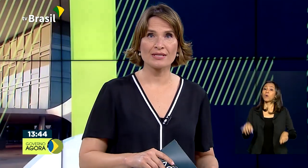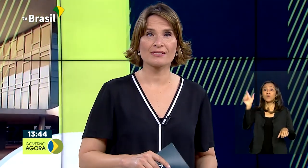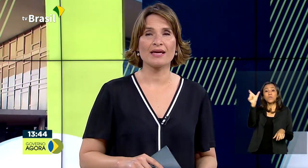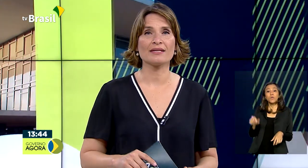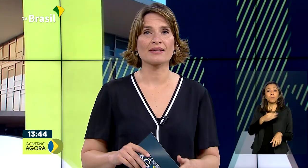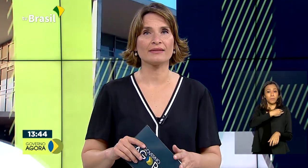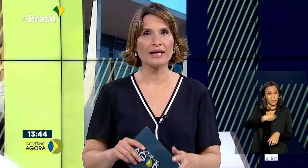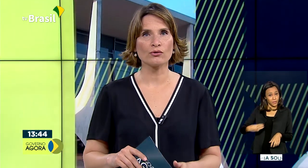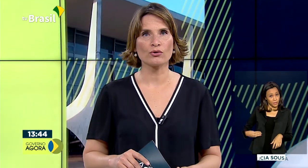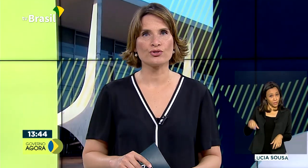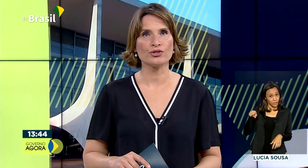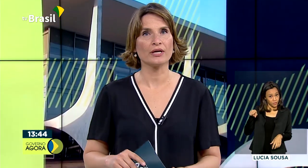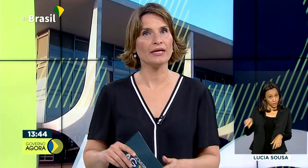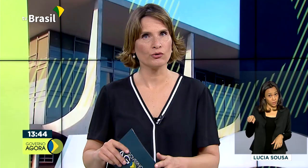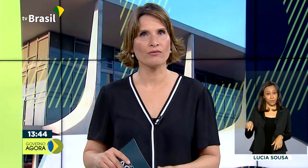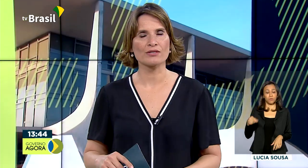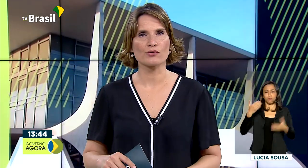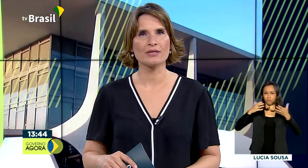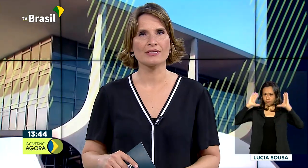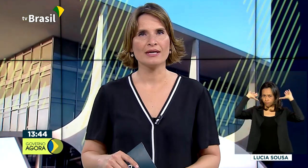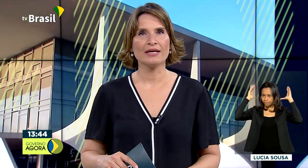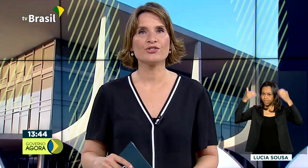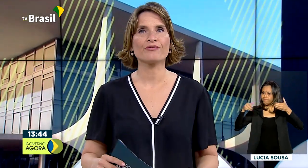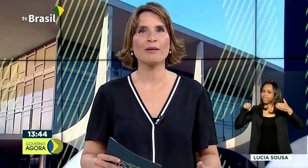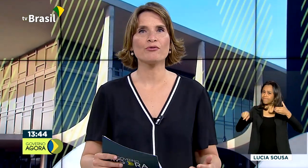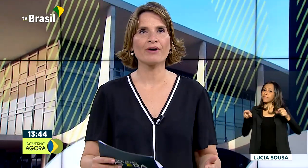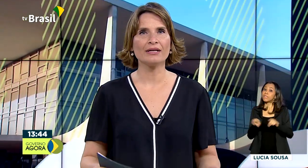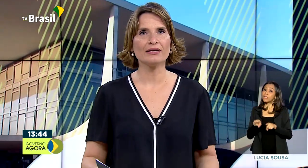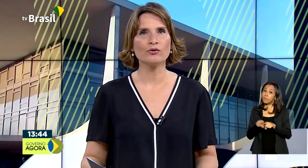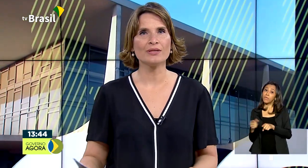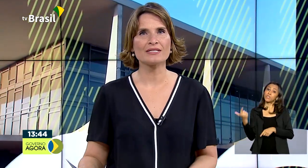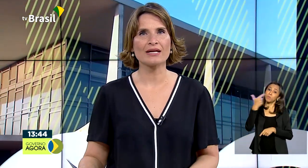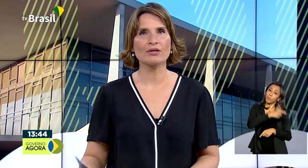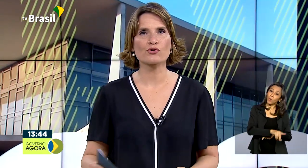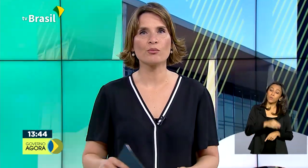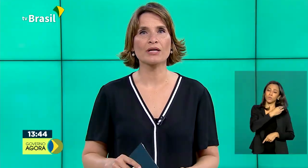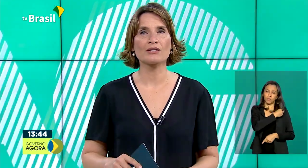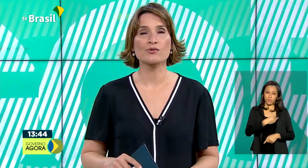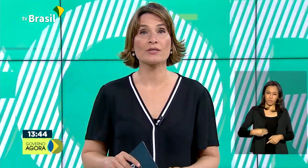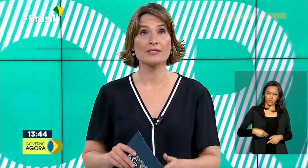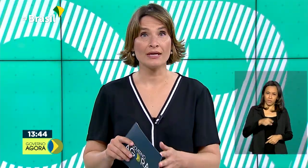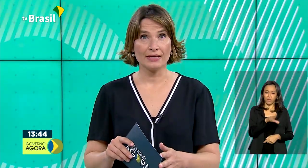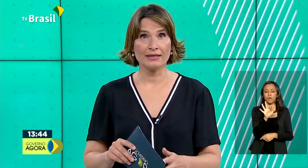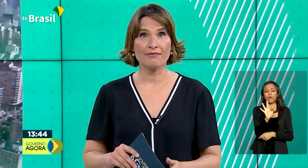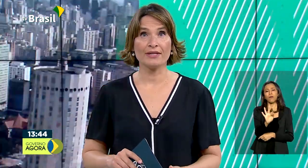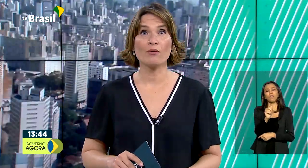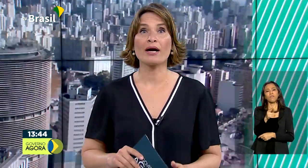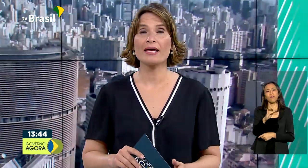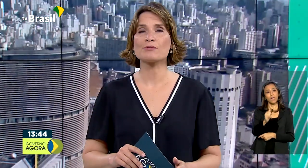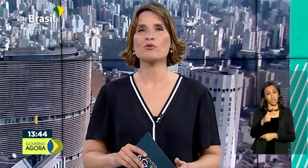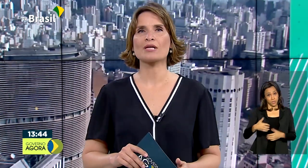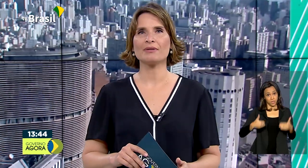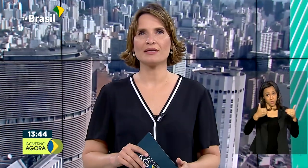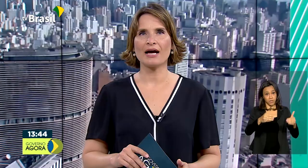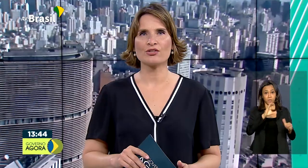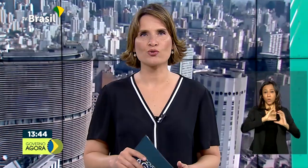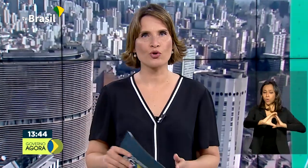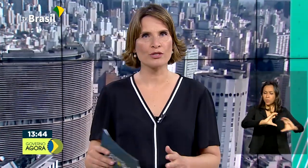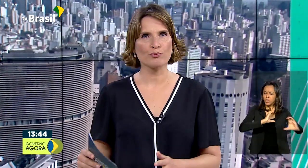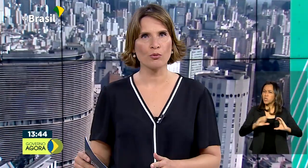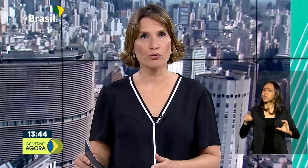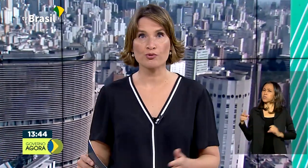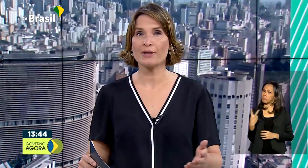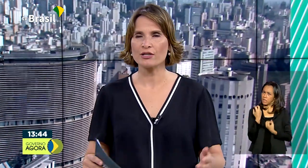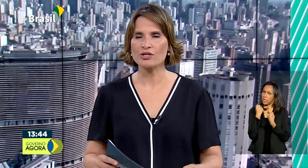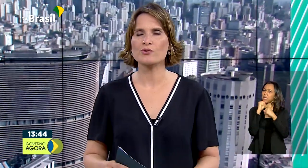Pontes na Ciência, Tecnologia e Inovações e de Fábio Faria no Ministério das Comunicações e defendeu a responsabilidade